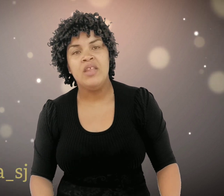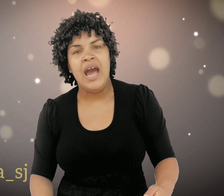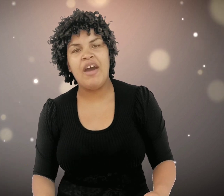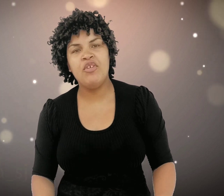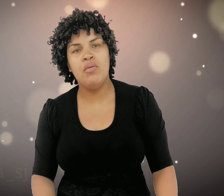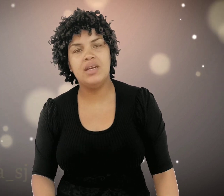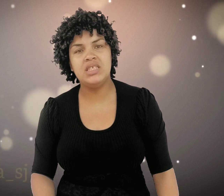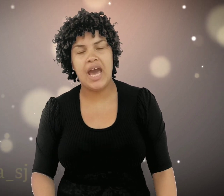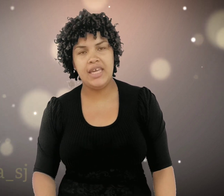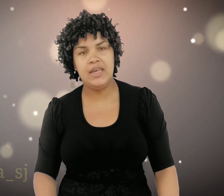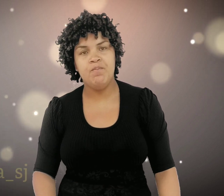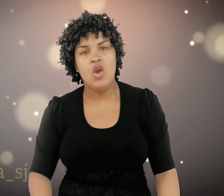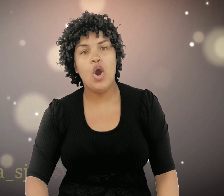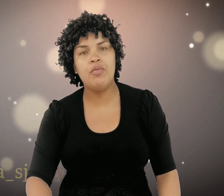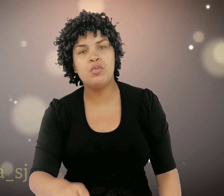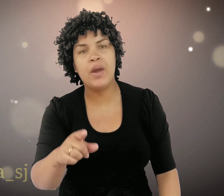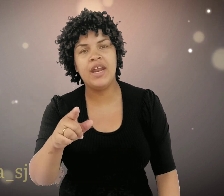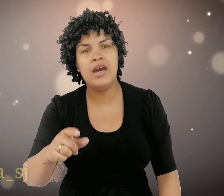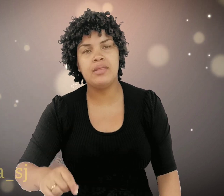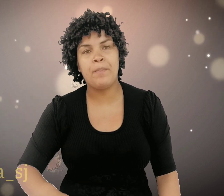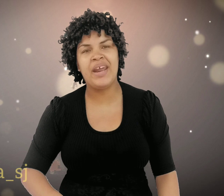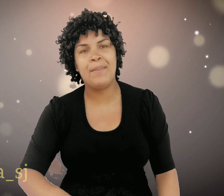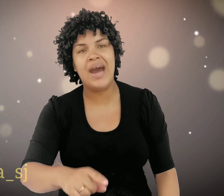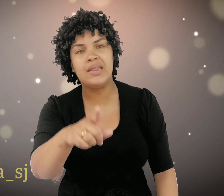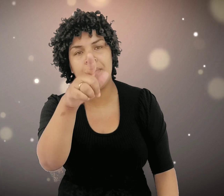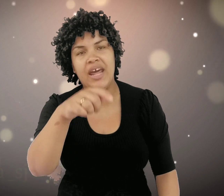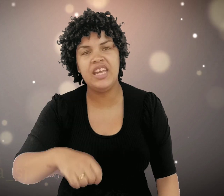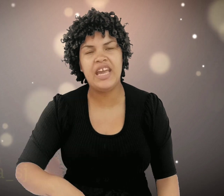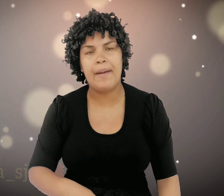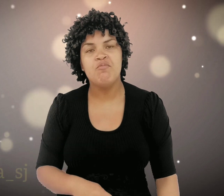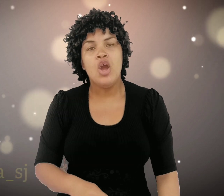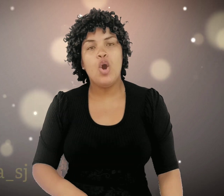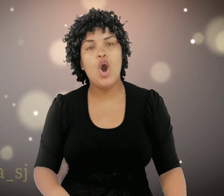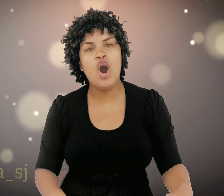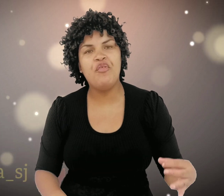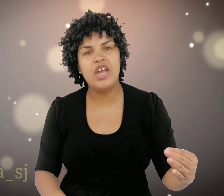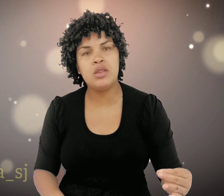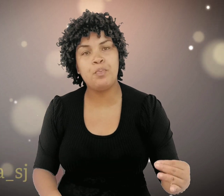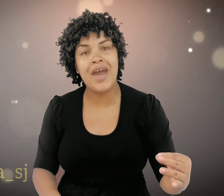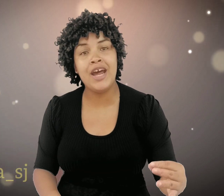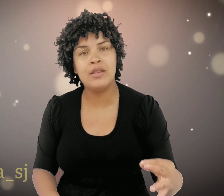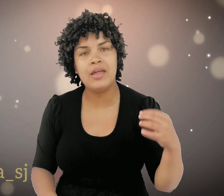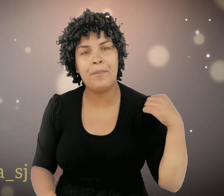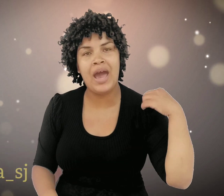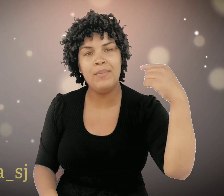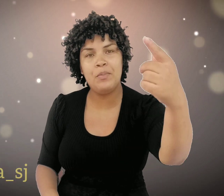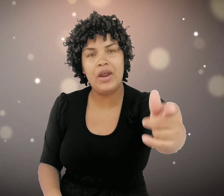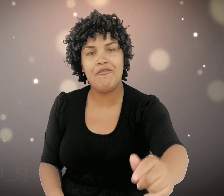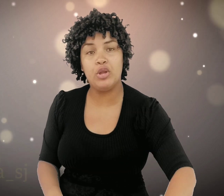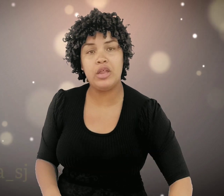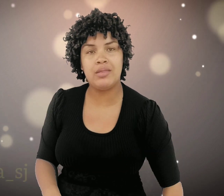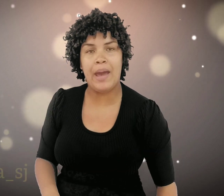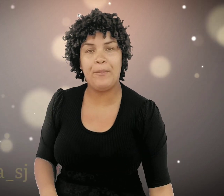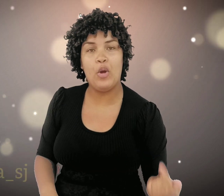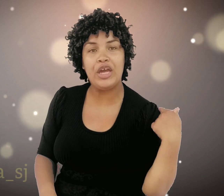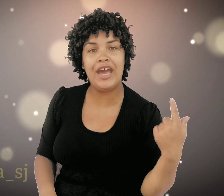a viúva de Naim. Houve esperança para Marta e Maria. Houve esperança pra mim e pra você. Sabe por quê?